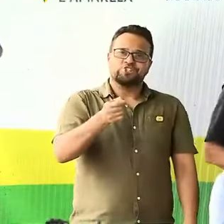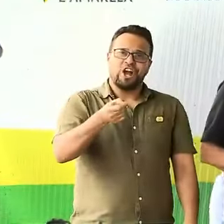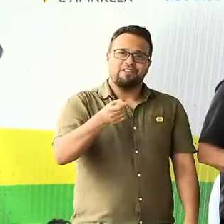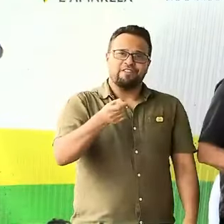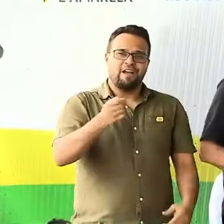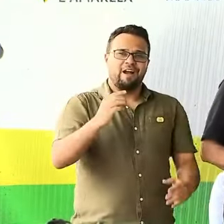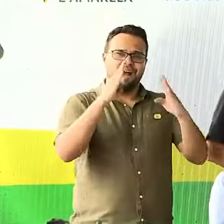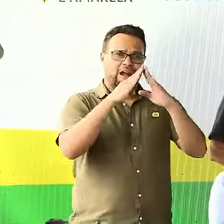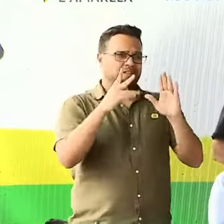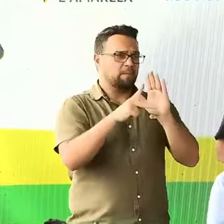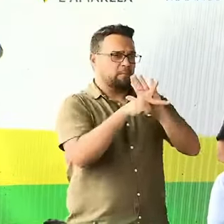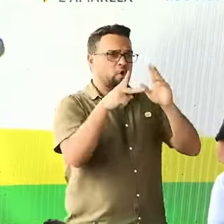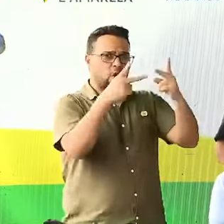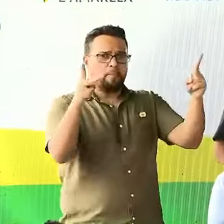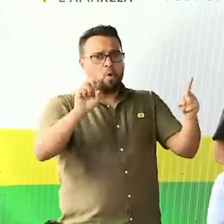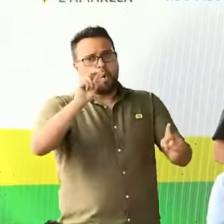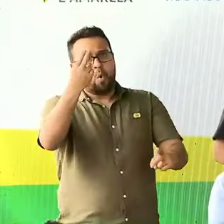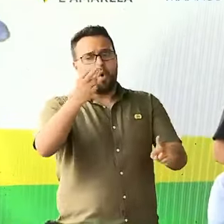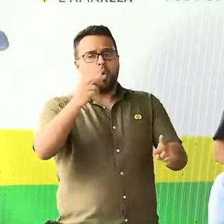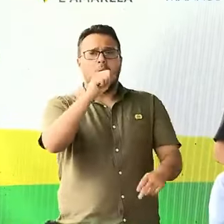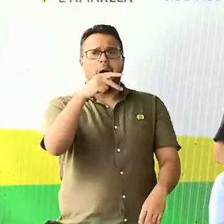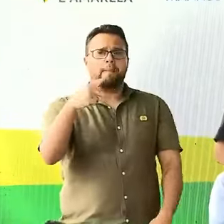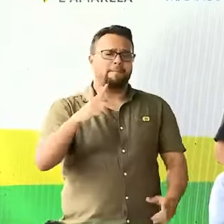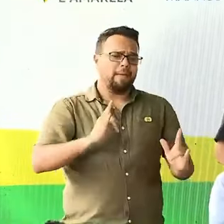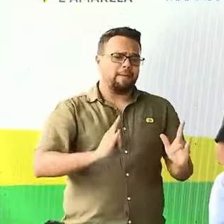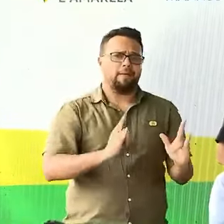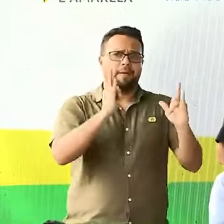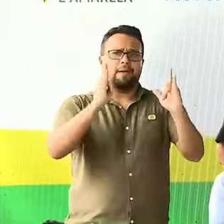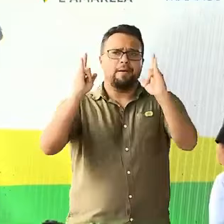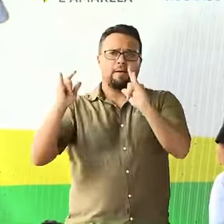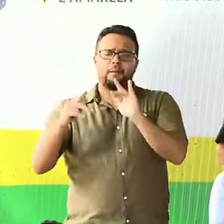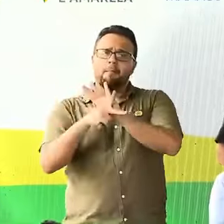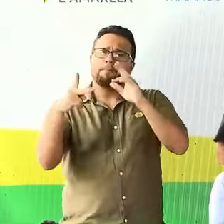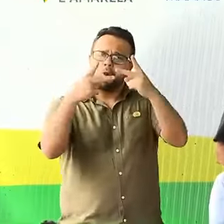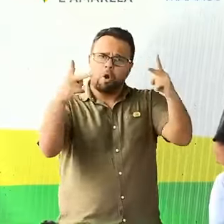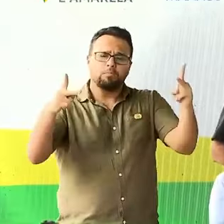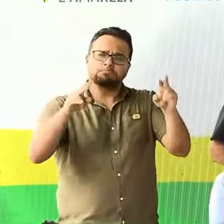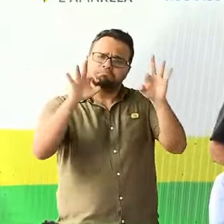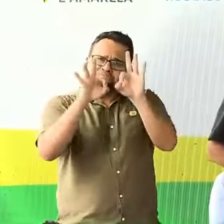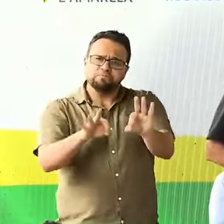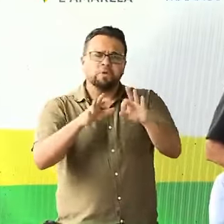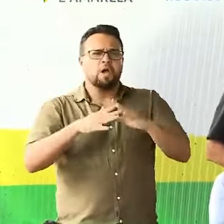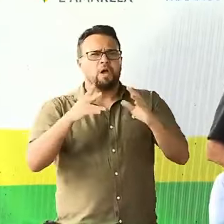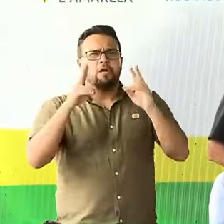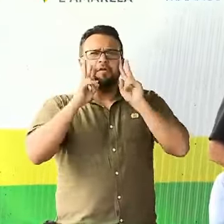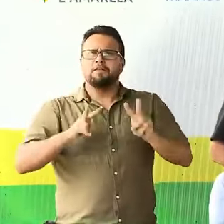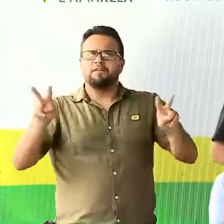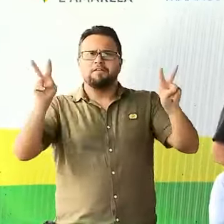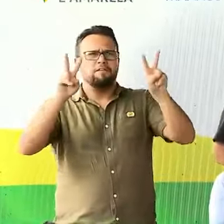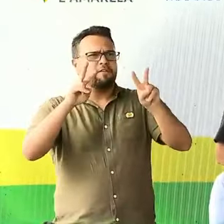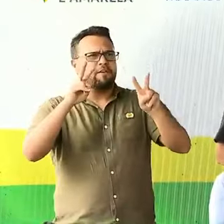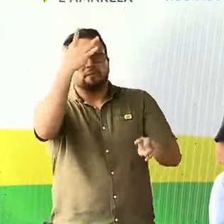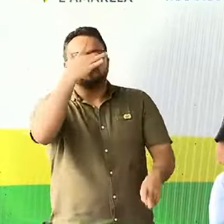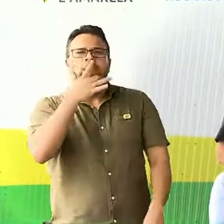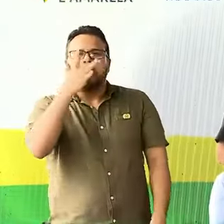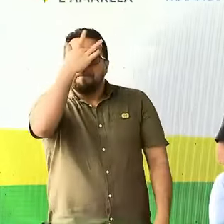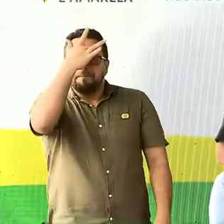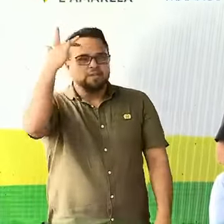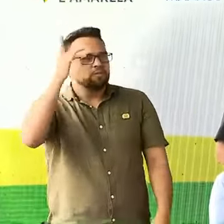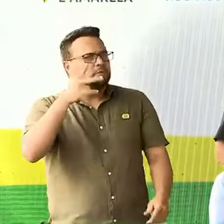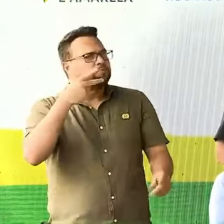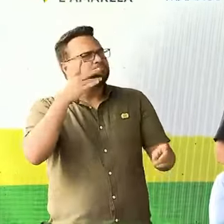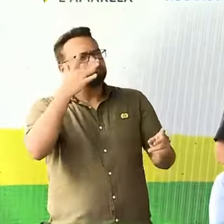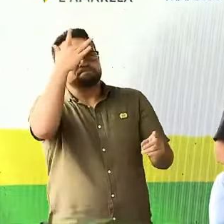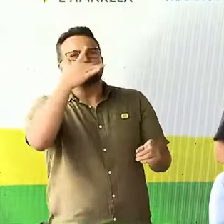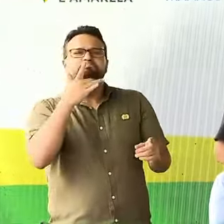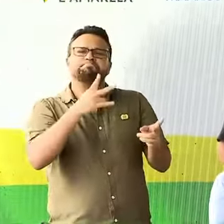de uma casa ou de um apartamento próprios. Realmente, o que tiveram os semblantes dessas pessoas é